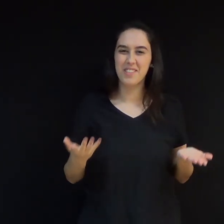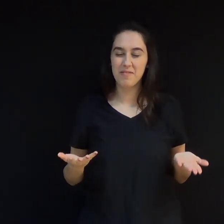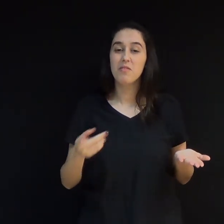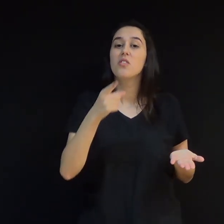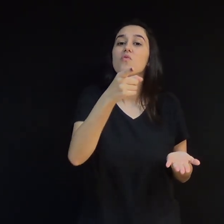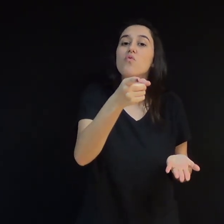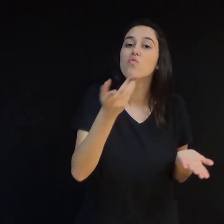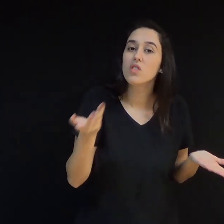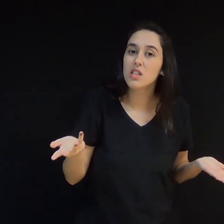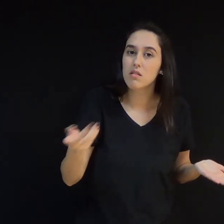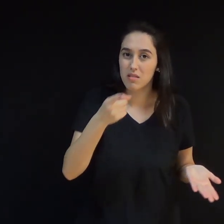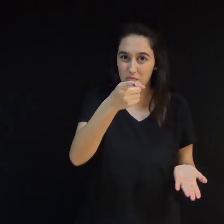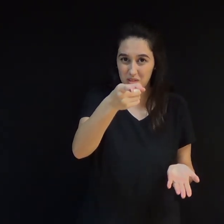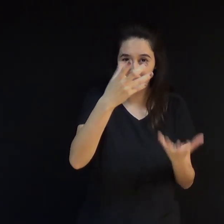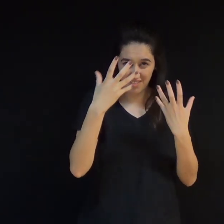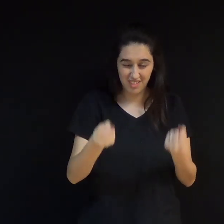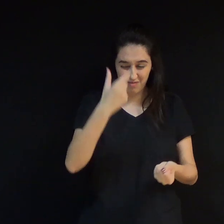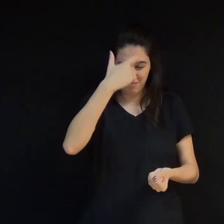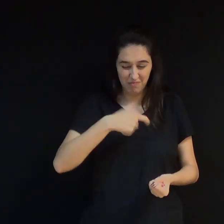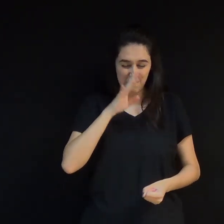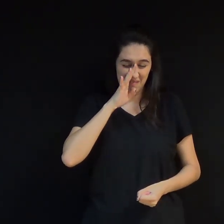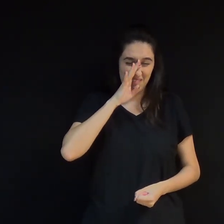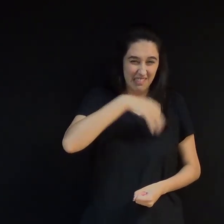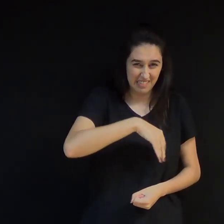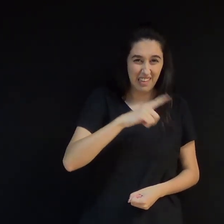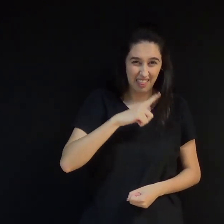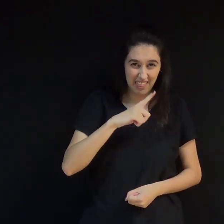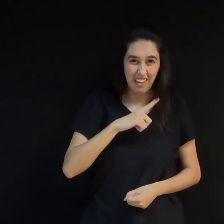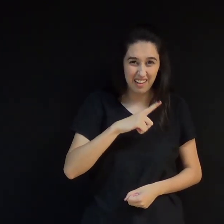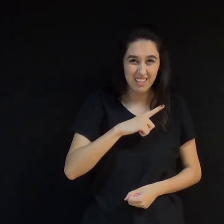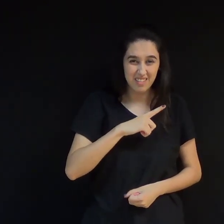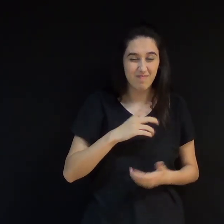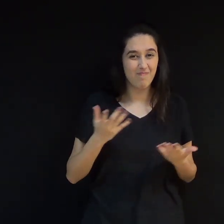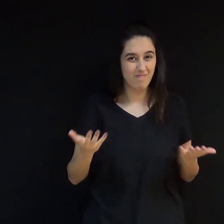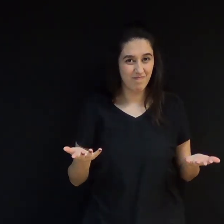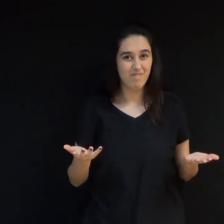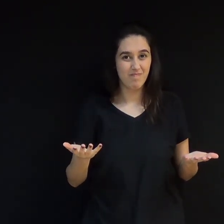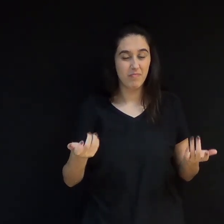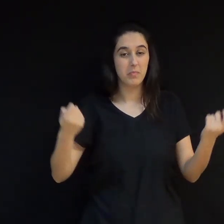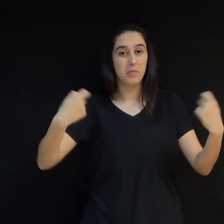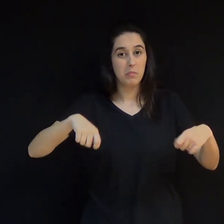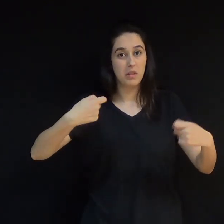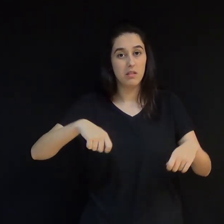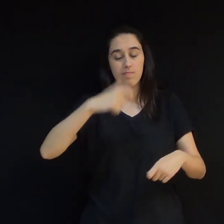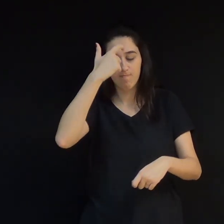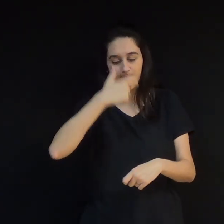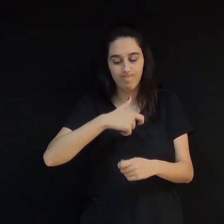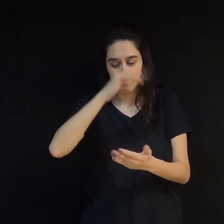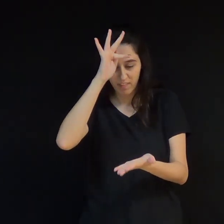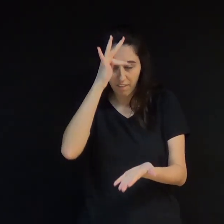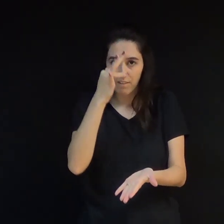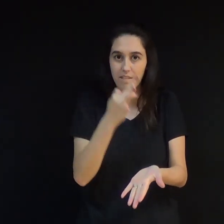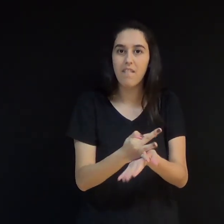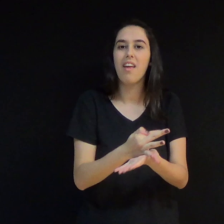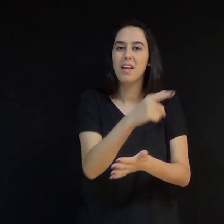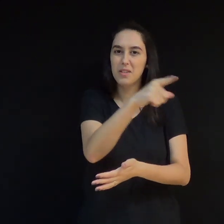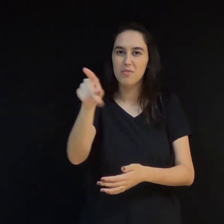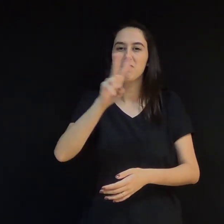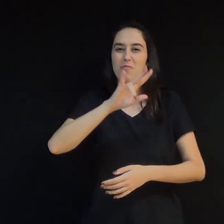amor pagou a conta. E você? Já assumiu sua condição rebelde diante de Cristo? Através desse ato